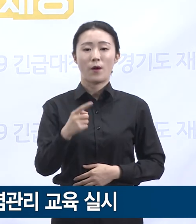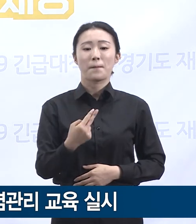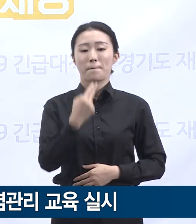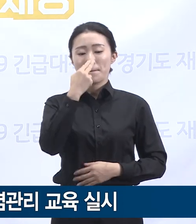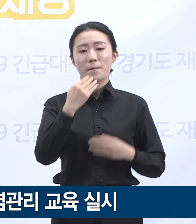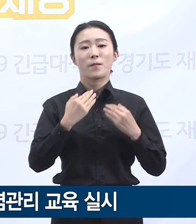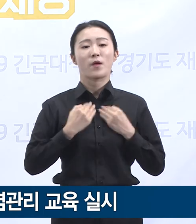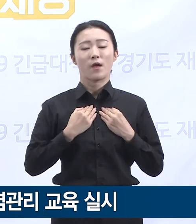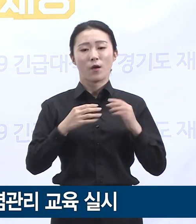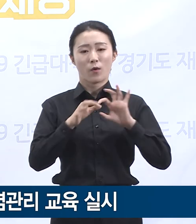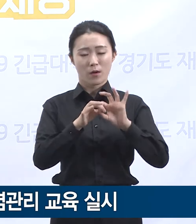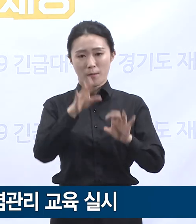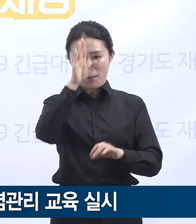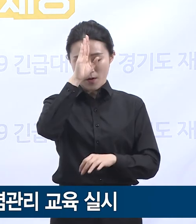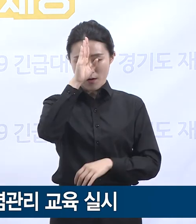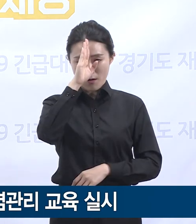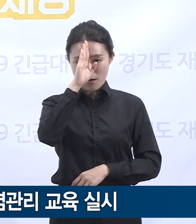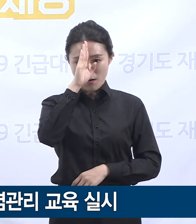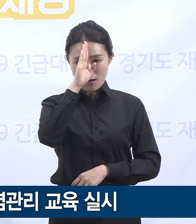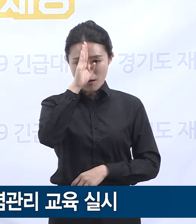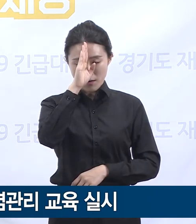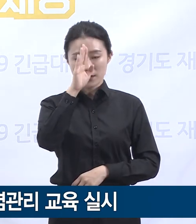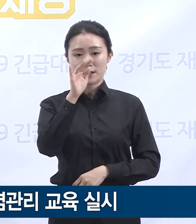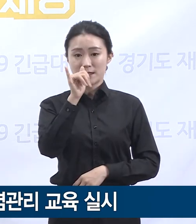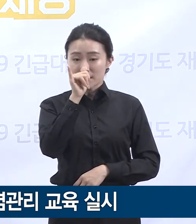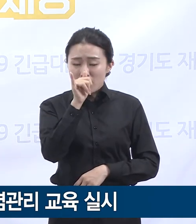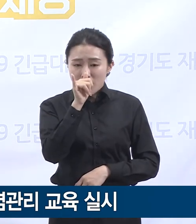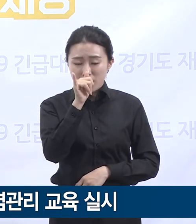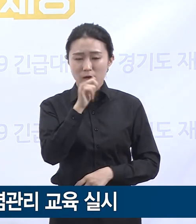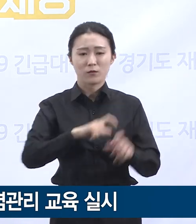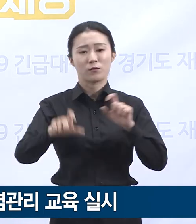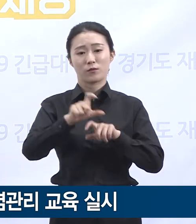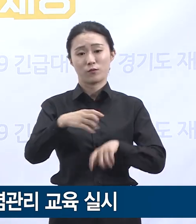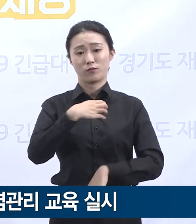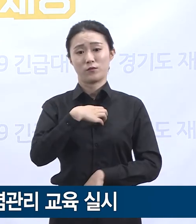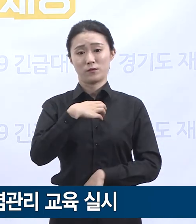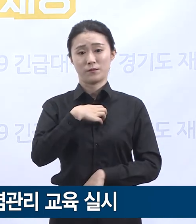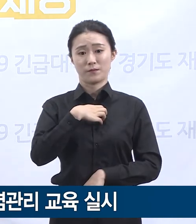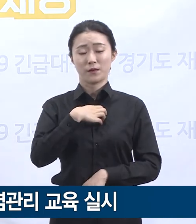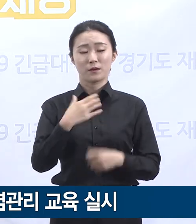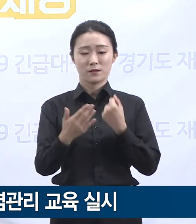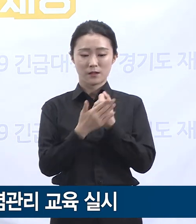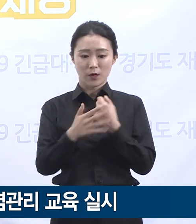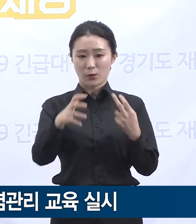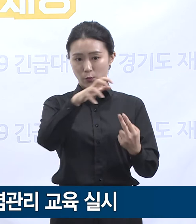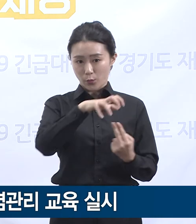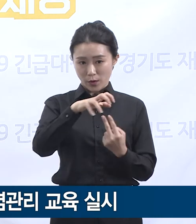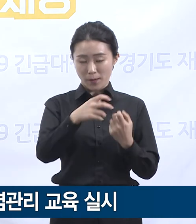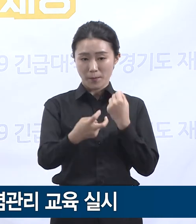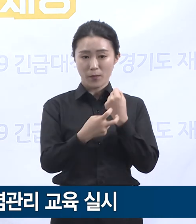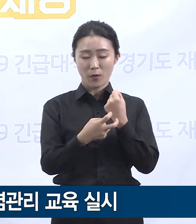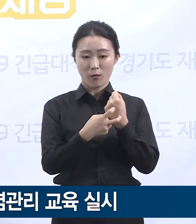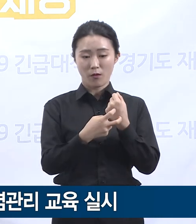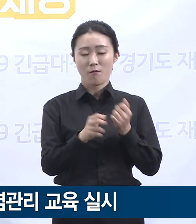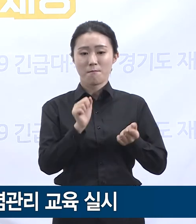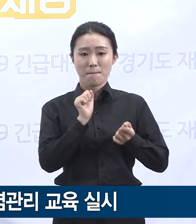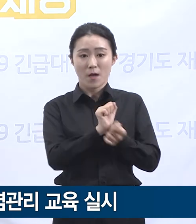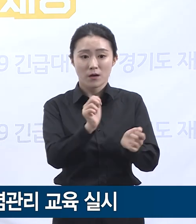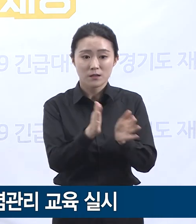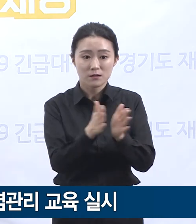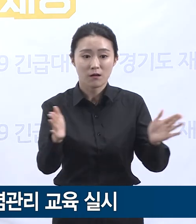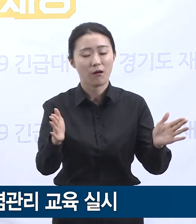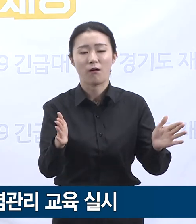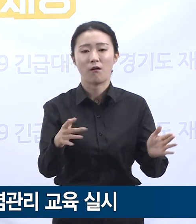요양시설 같은 공간에서 감염이 확산된다면 그 피해가 무척 큽니다. 도는 이런